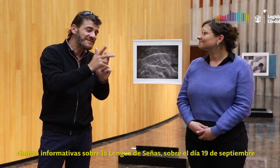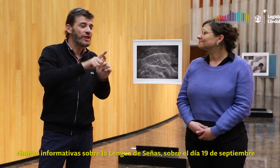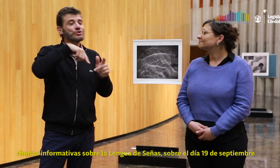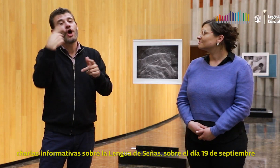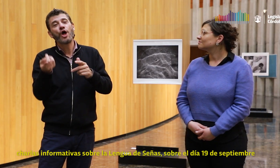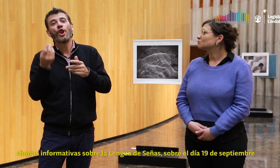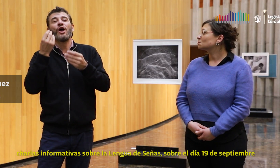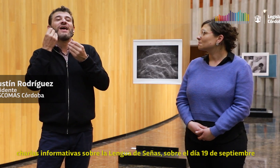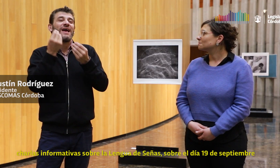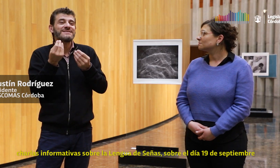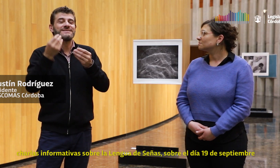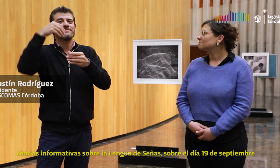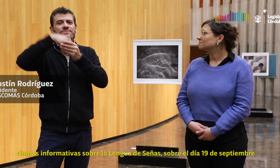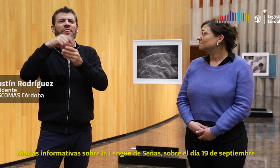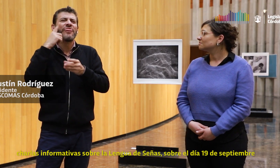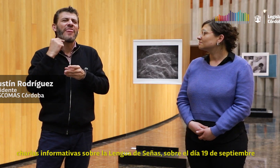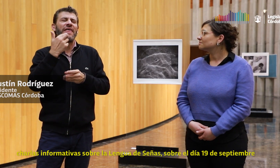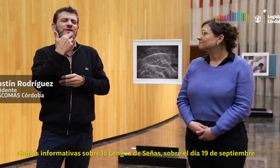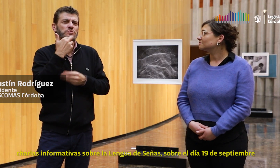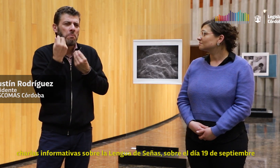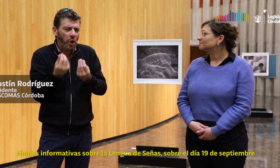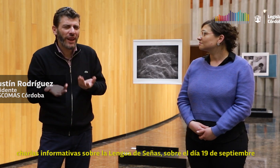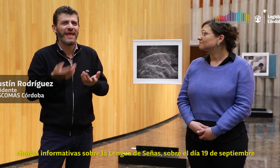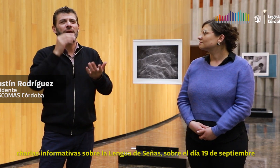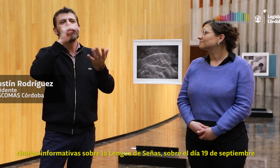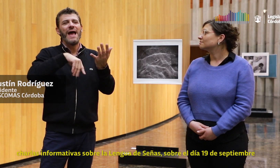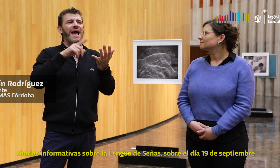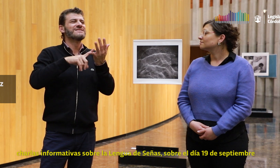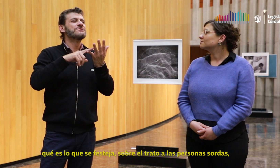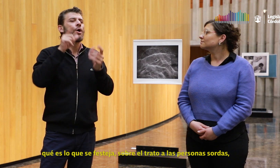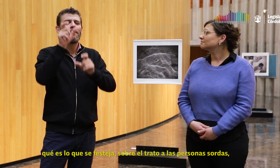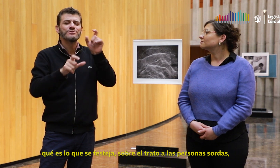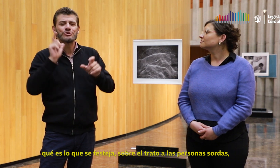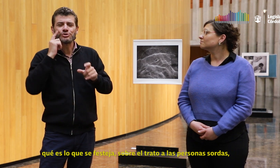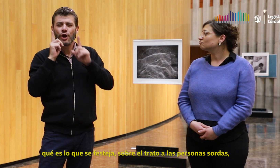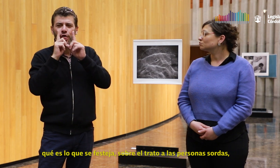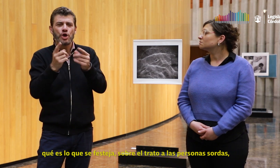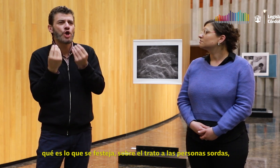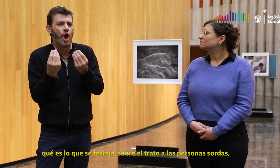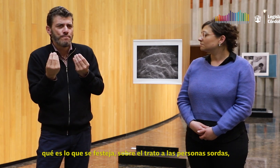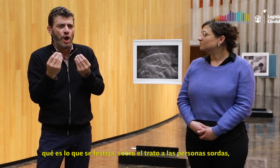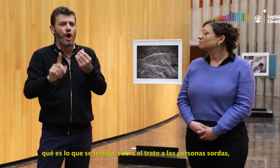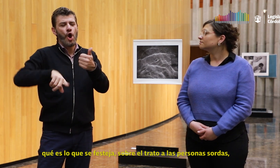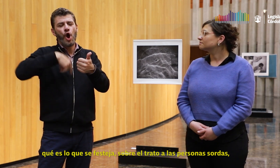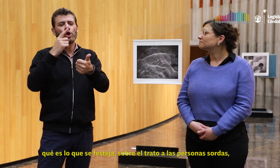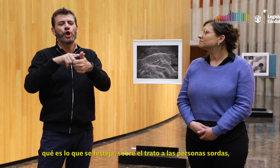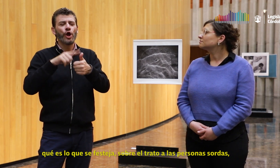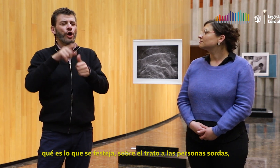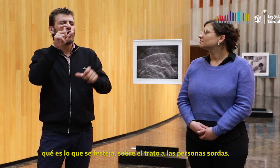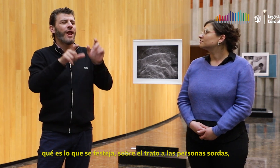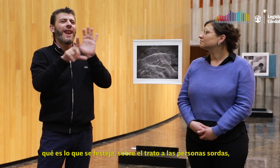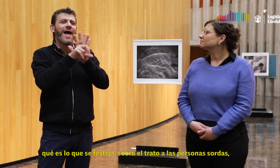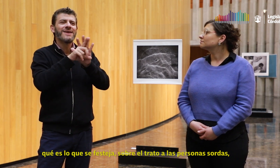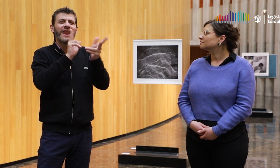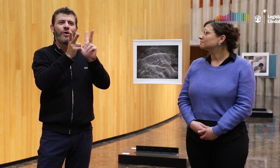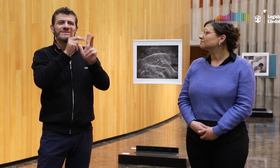Charlas informativas sobre la lengua de señas, sobre el día 19 de septiembre, que es lo que se festeja, sobre el trato hacia las personas